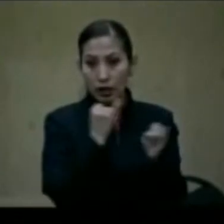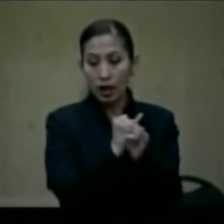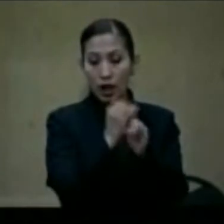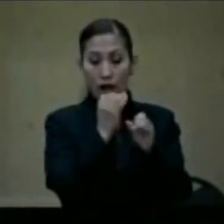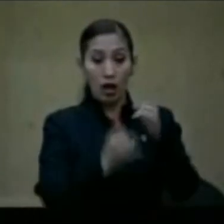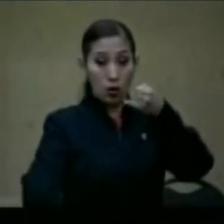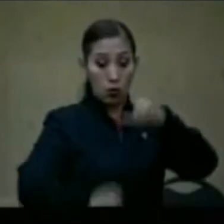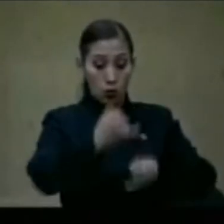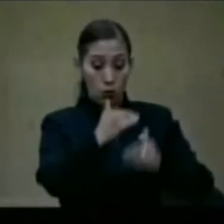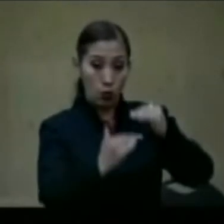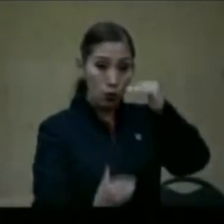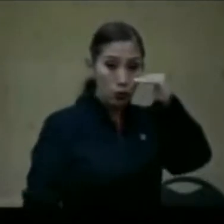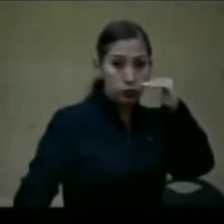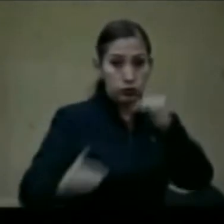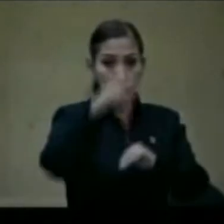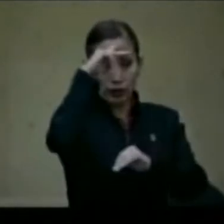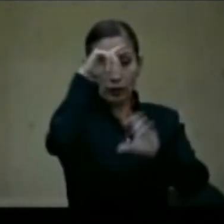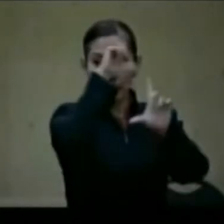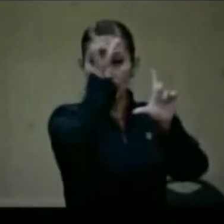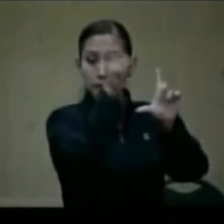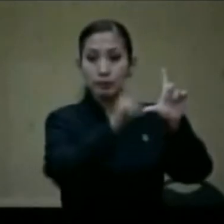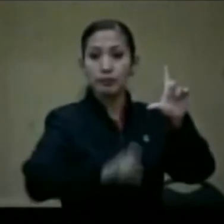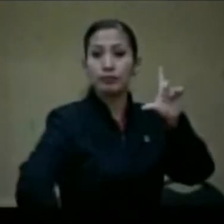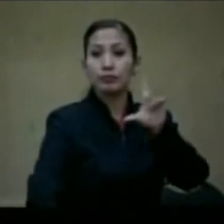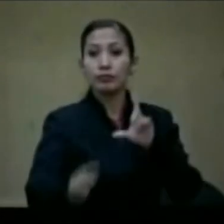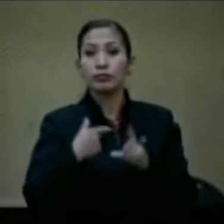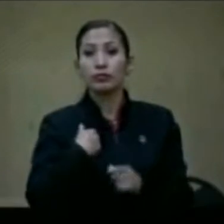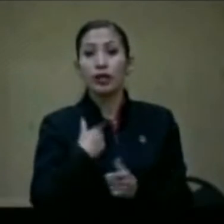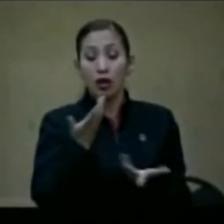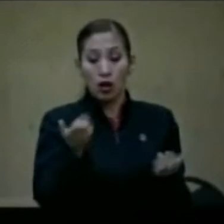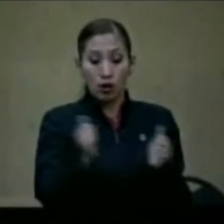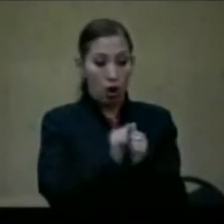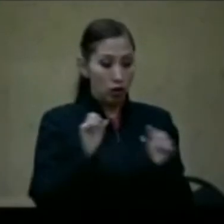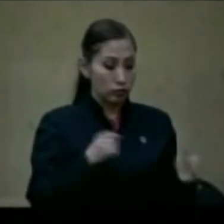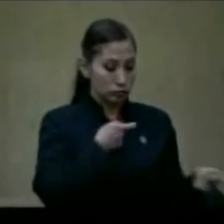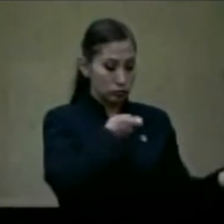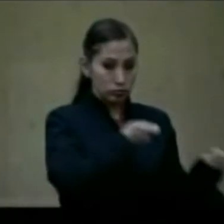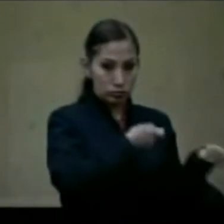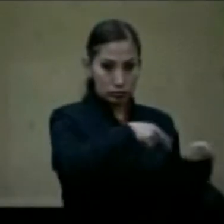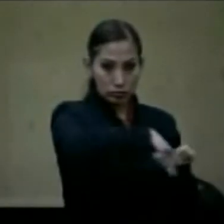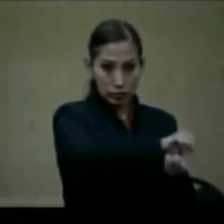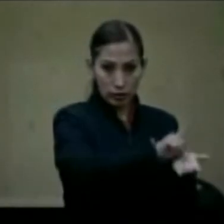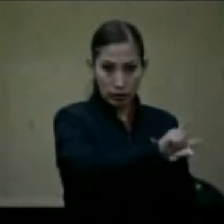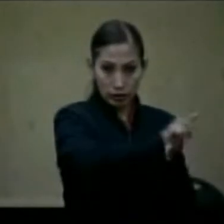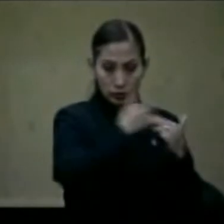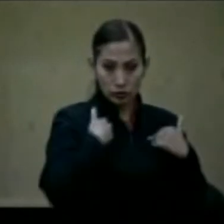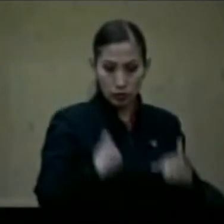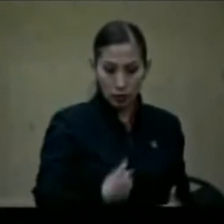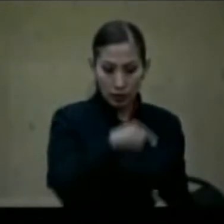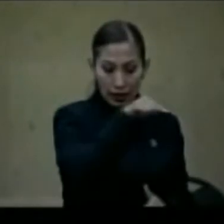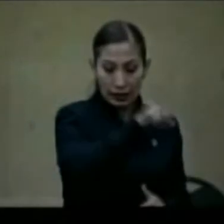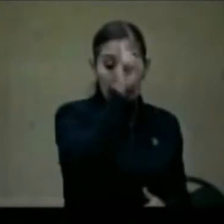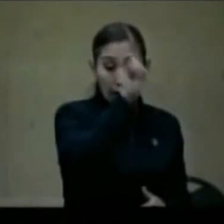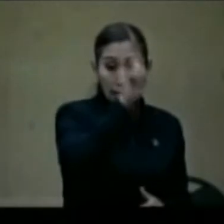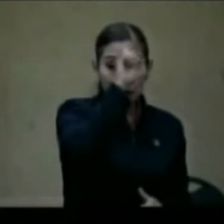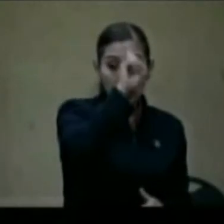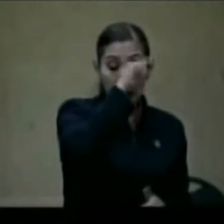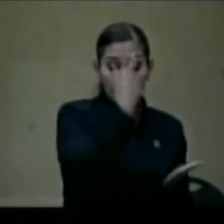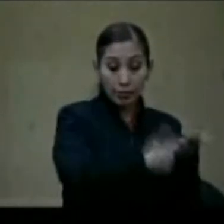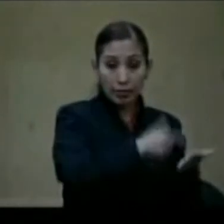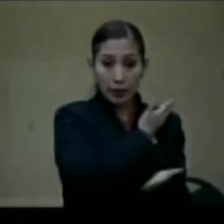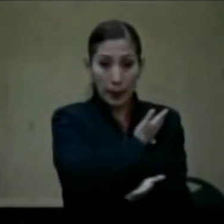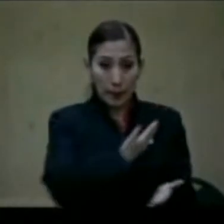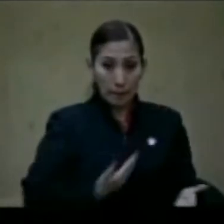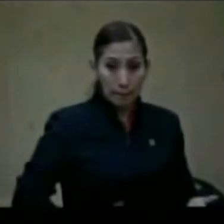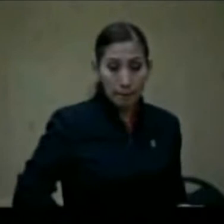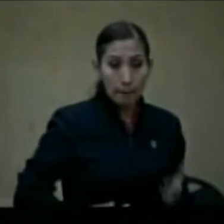la Suprema Corte de Justicia de la Nación, a través de la Coordinación de Derechos Humanos y Asesoría de la Presidencia